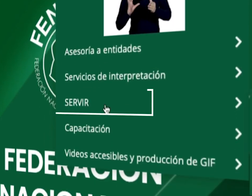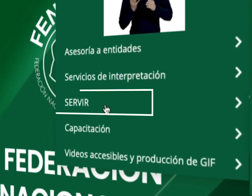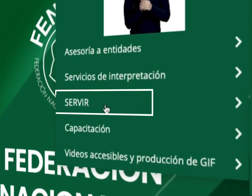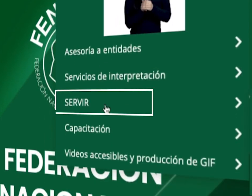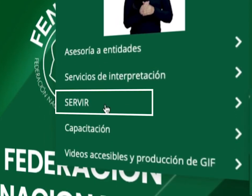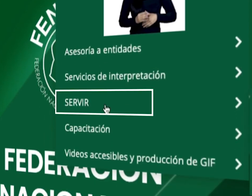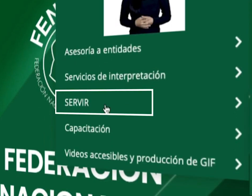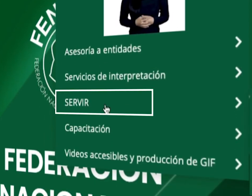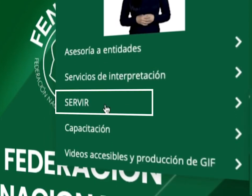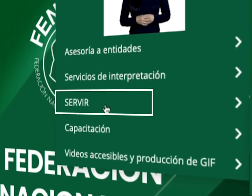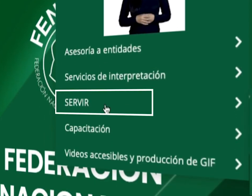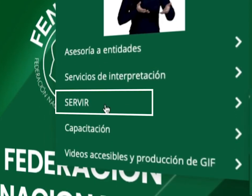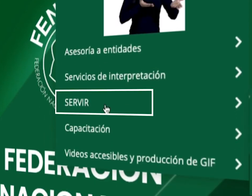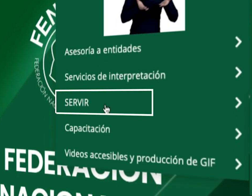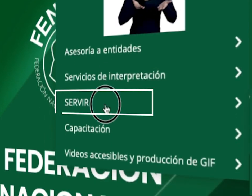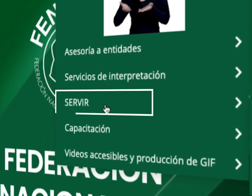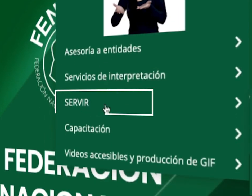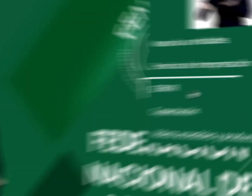Servir. Servir. Servir. Servir.